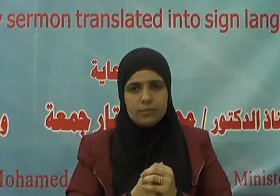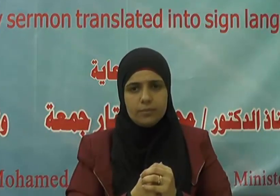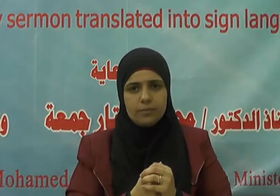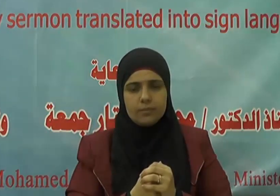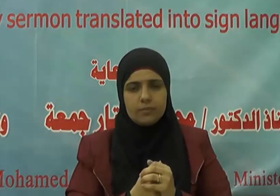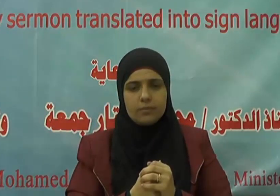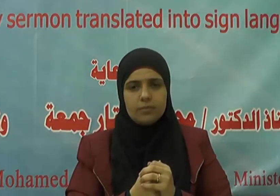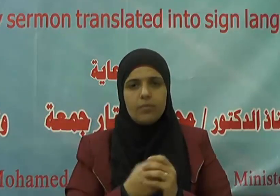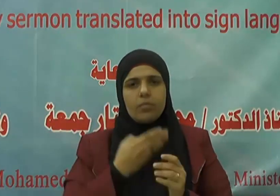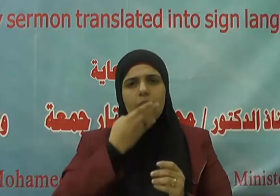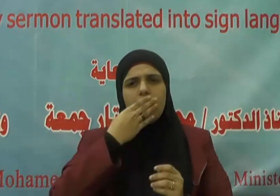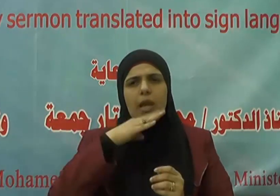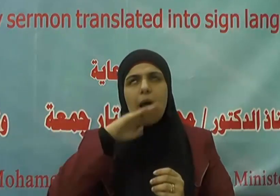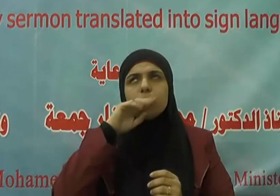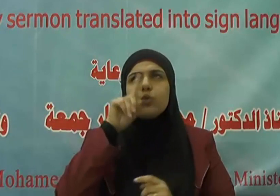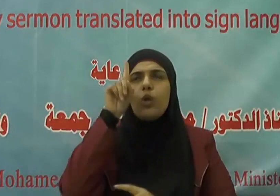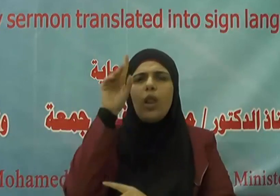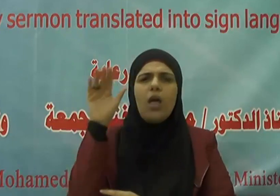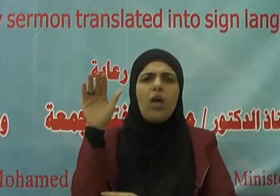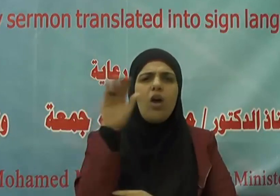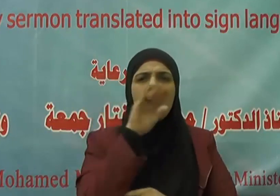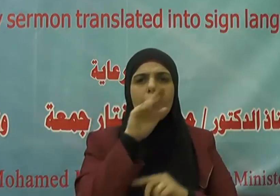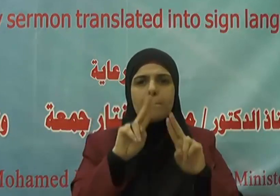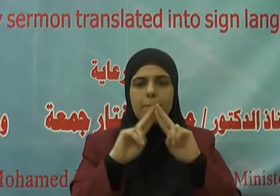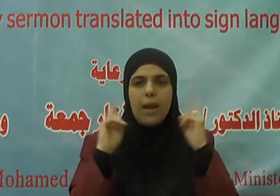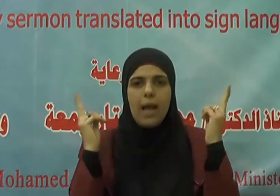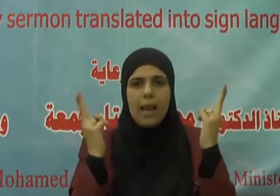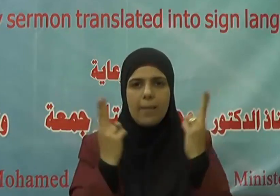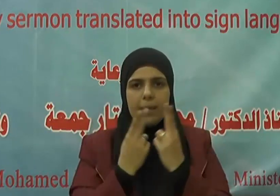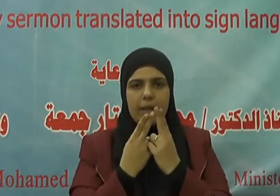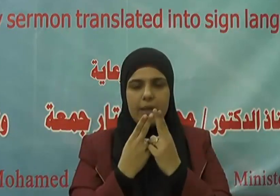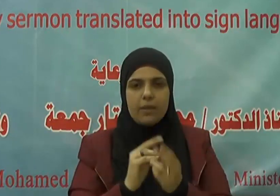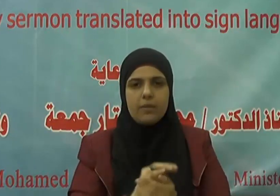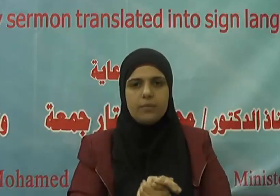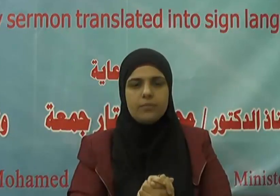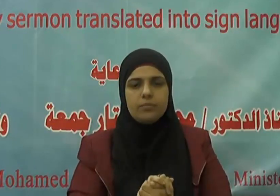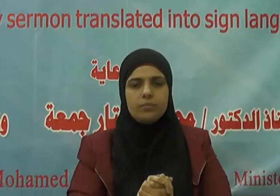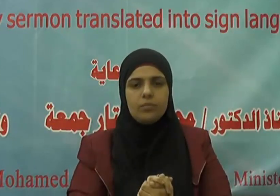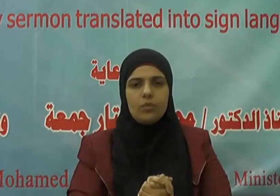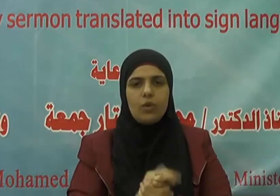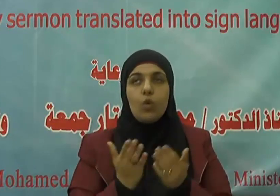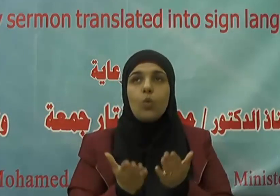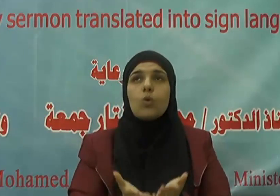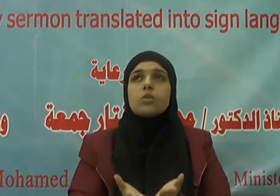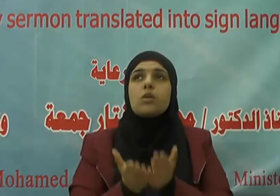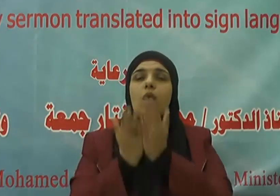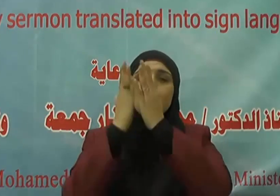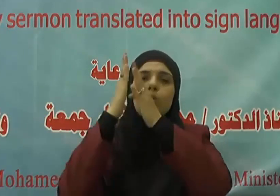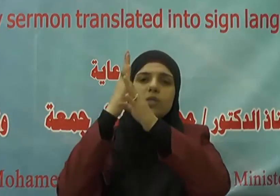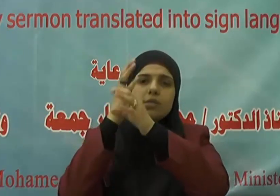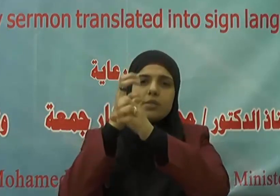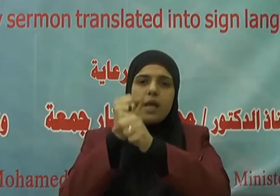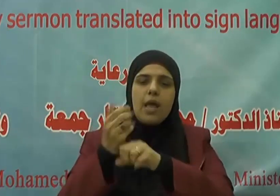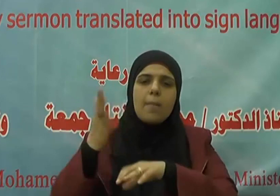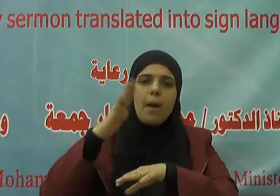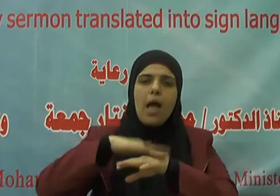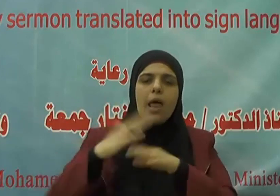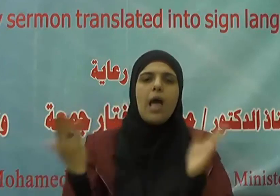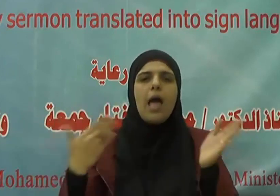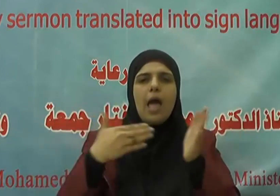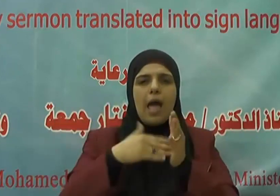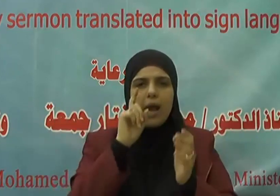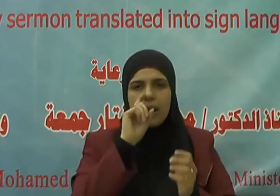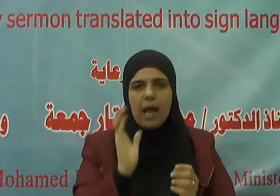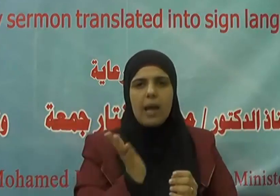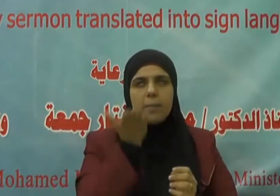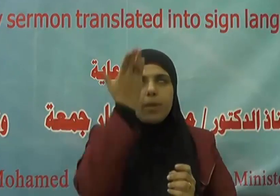الحمد لله رب العالمين والصلاة والسلام على قاتم